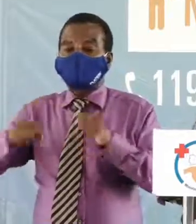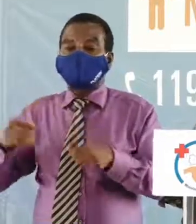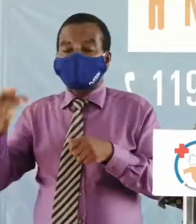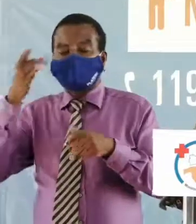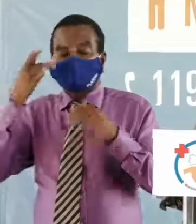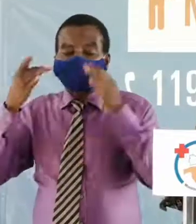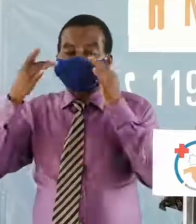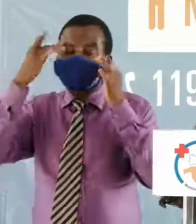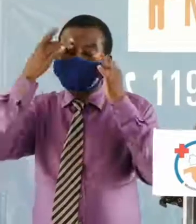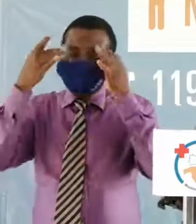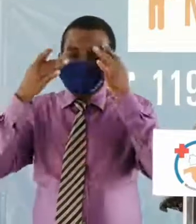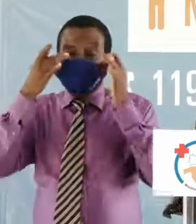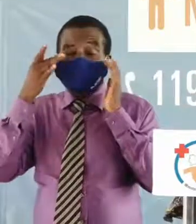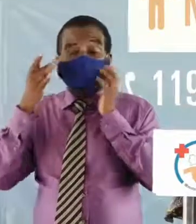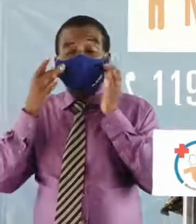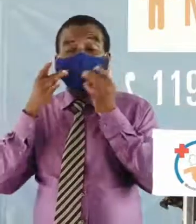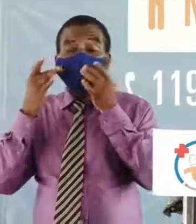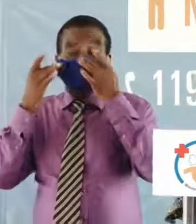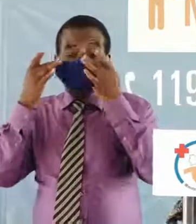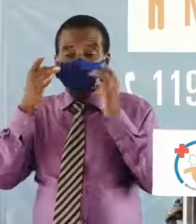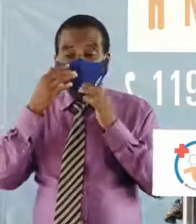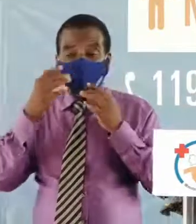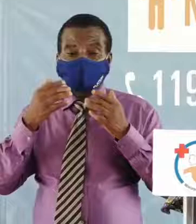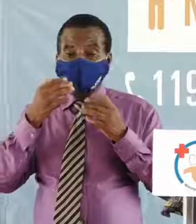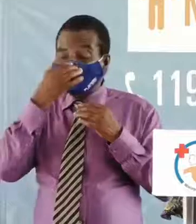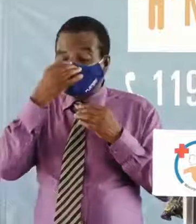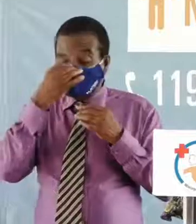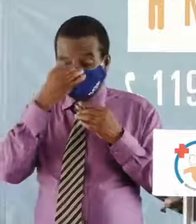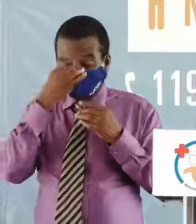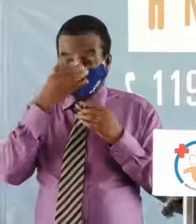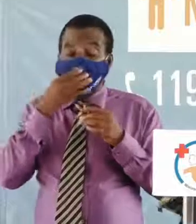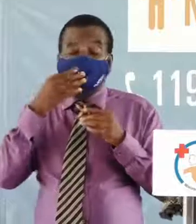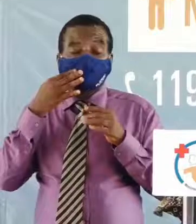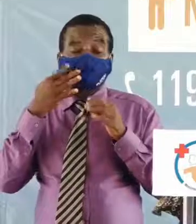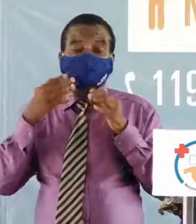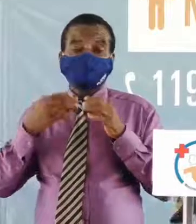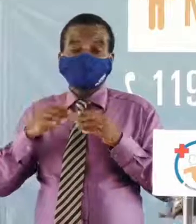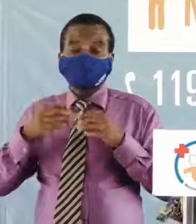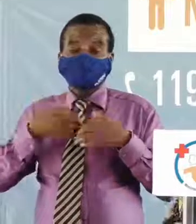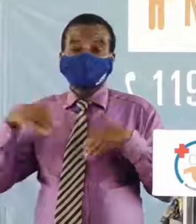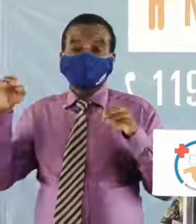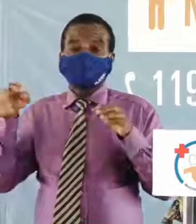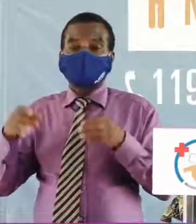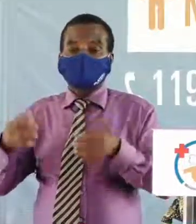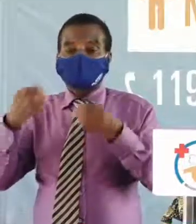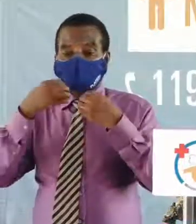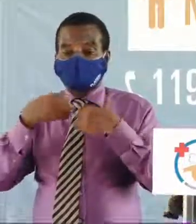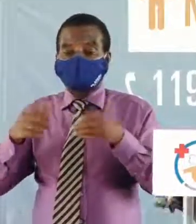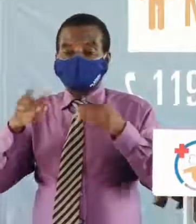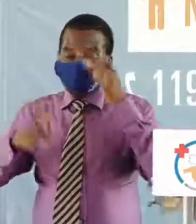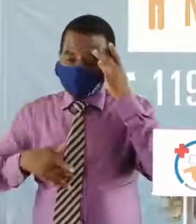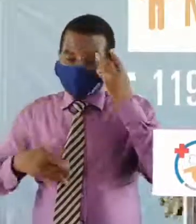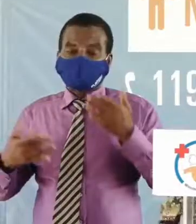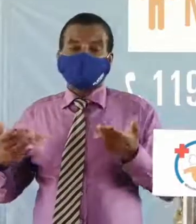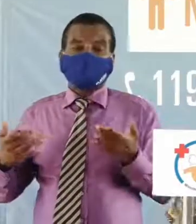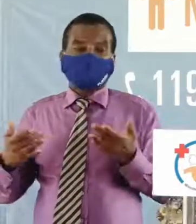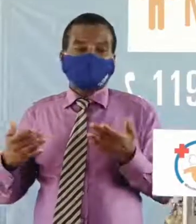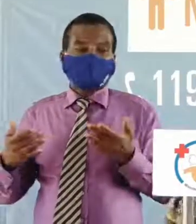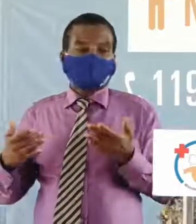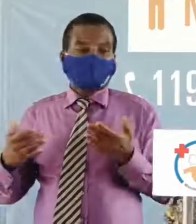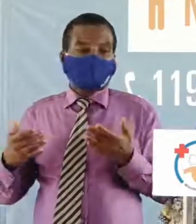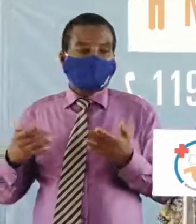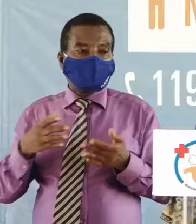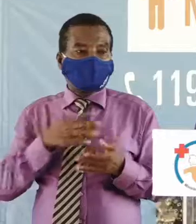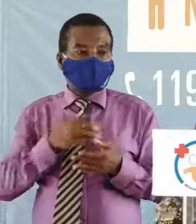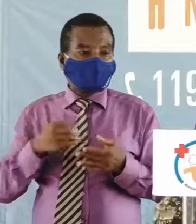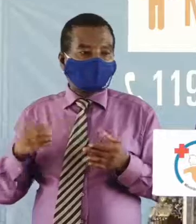porte ma main à mon visage je touche mes yeux je touche mon nez ma bouche donc je me contamine ainsi ou alors de fois on